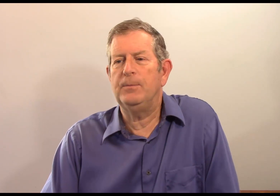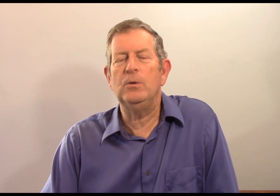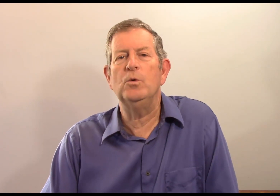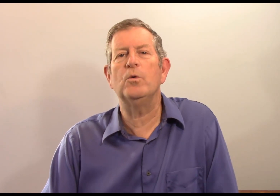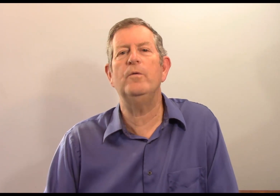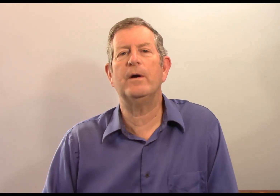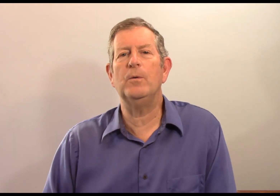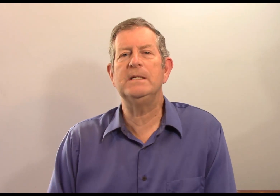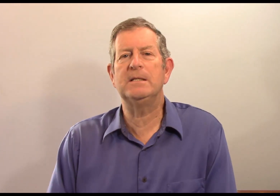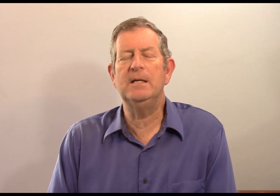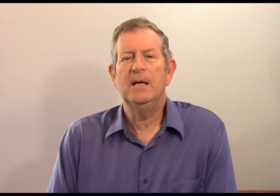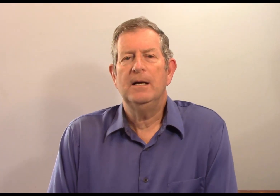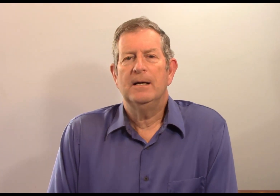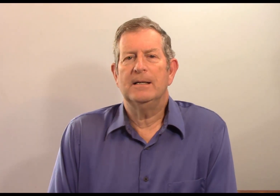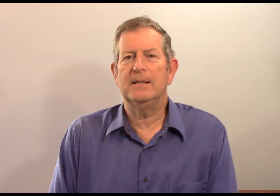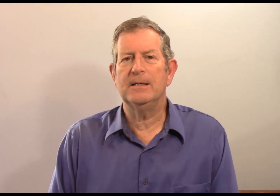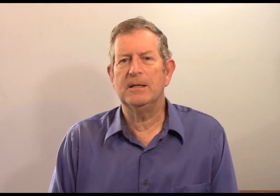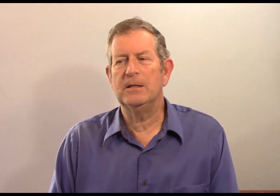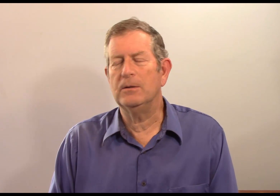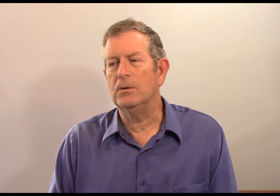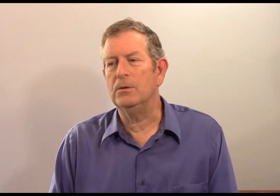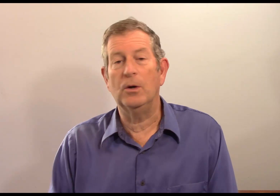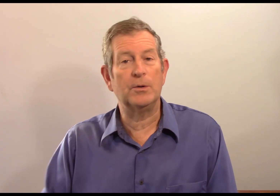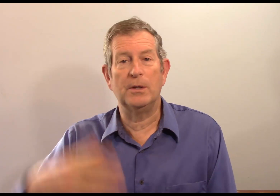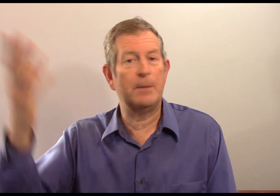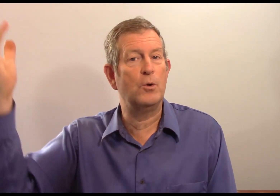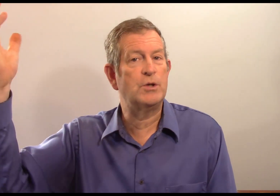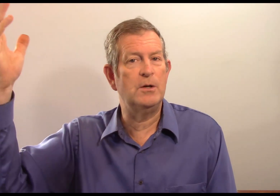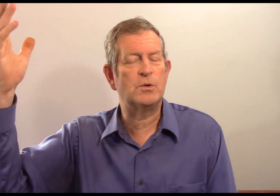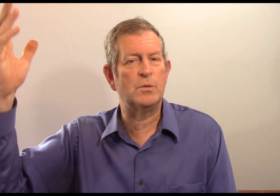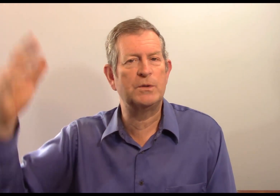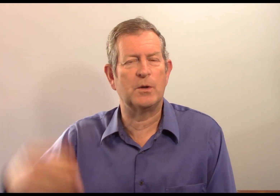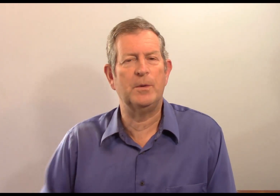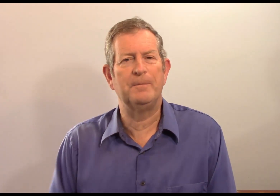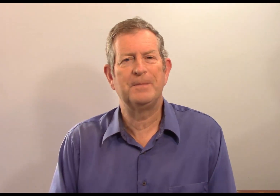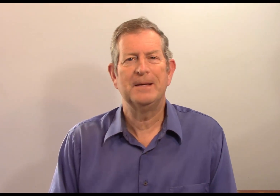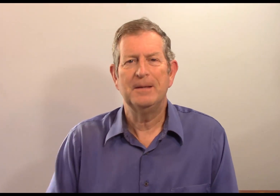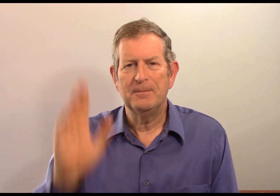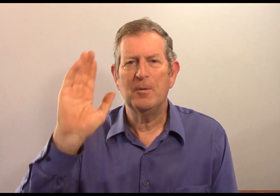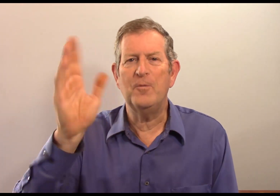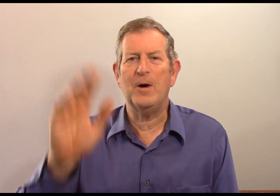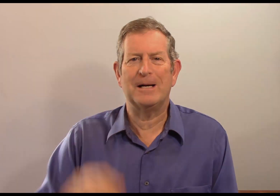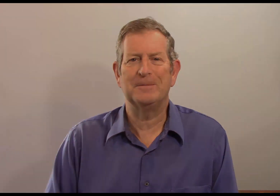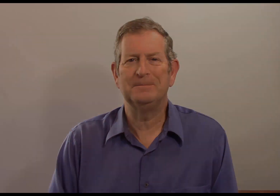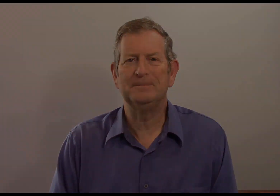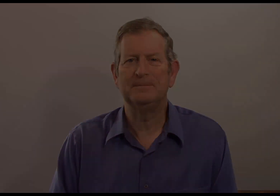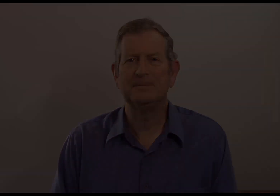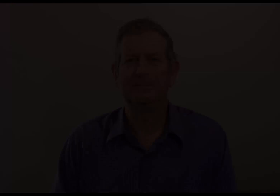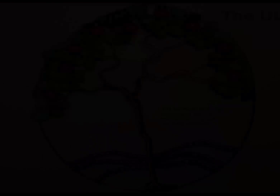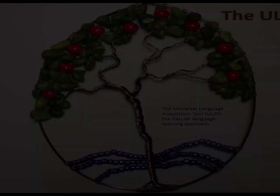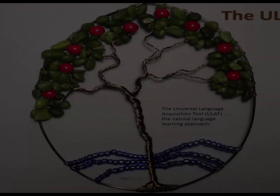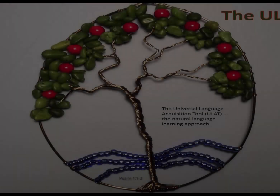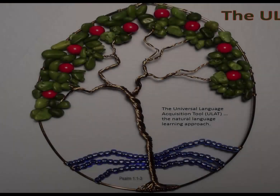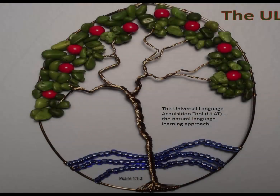Et puis, nous nous reverrons ici lors de la prochaine leçon, sûrement. Au revoir.